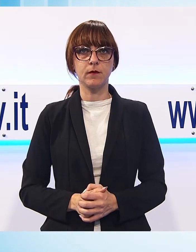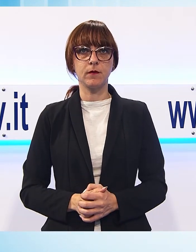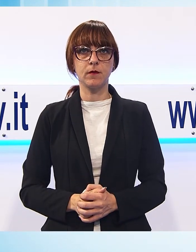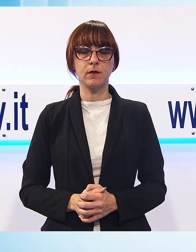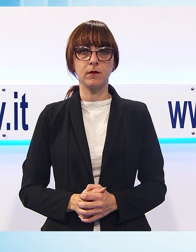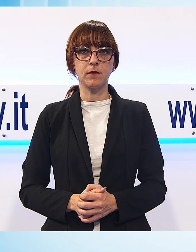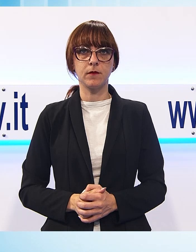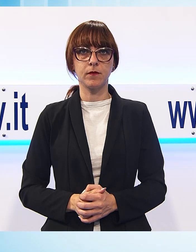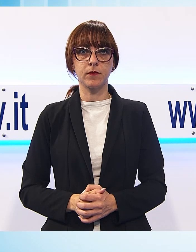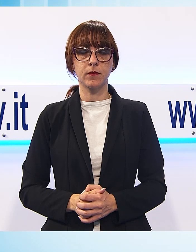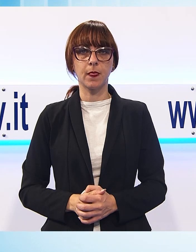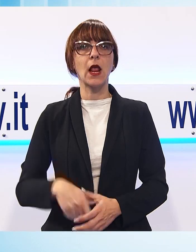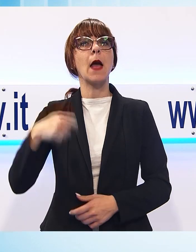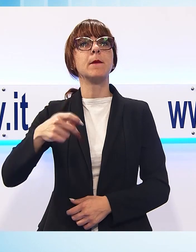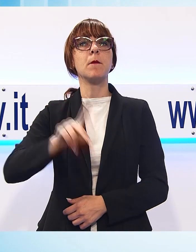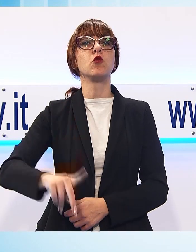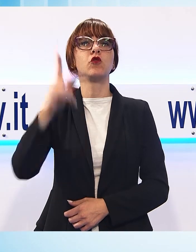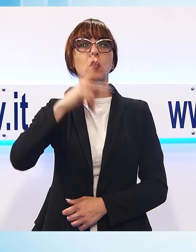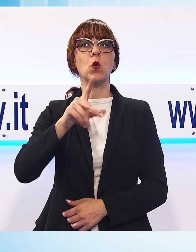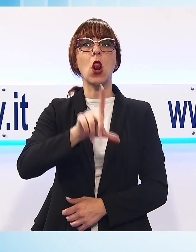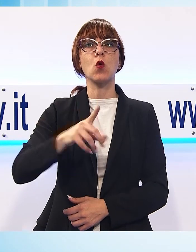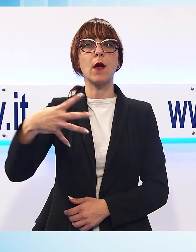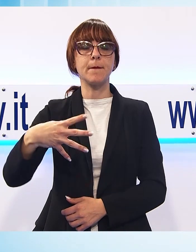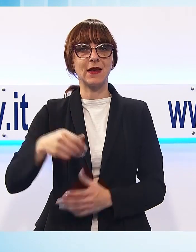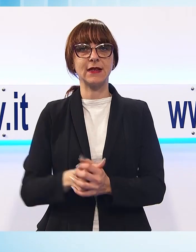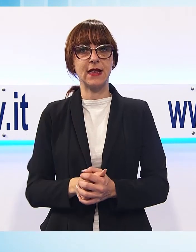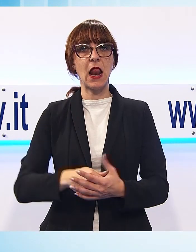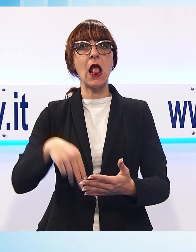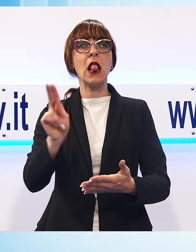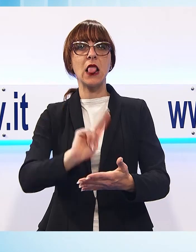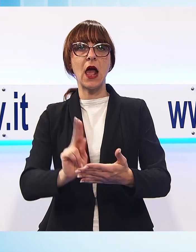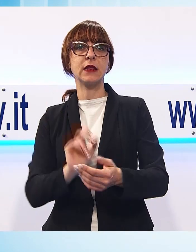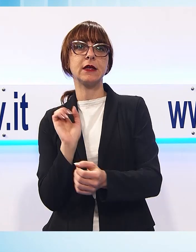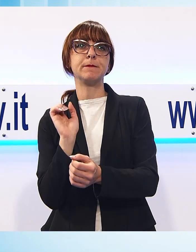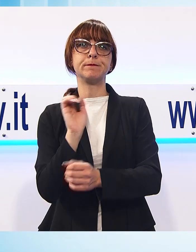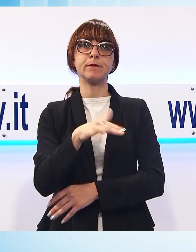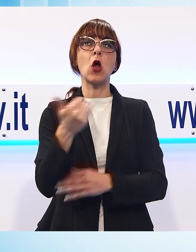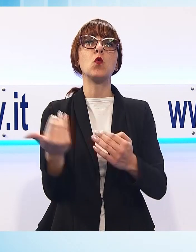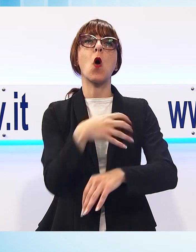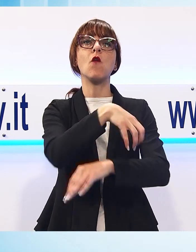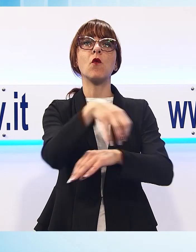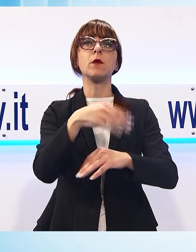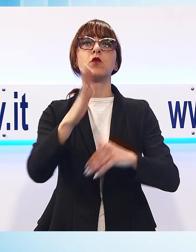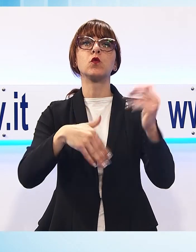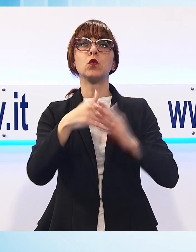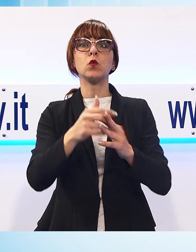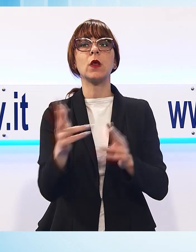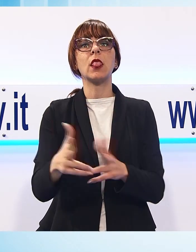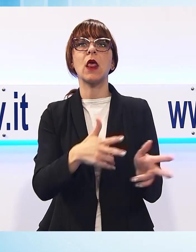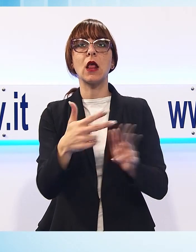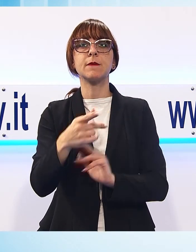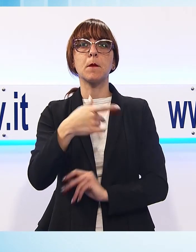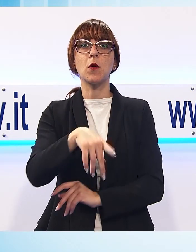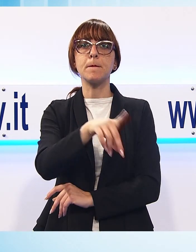Il presidente della provincia di Lucca, Luca Menesini, ha inviato una lettera al neoministro delle infrastrutture dei trasporti,